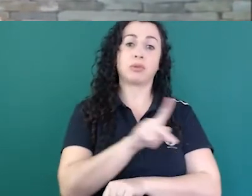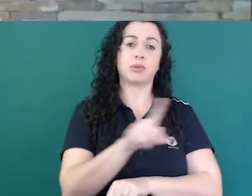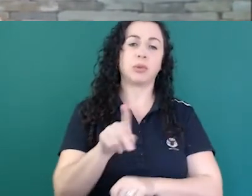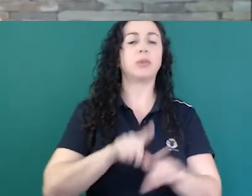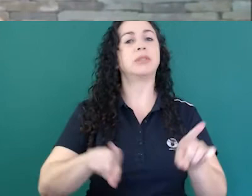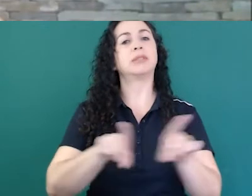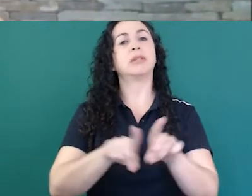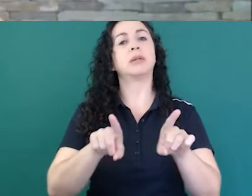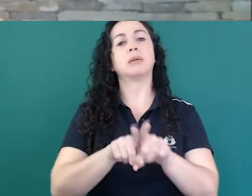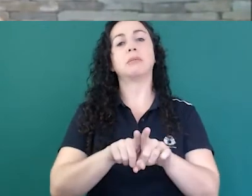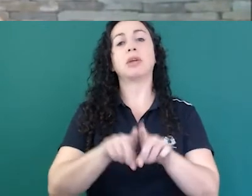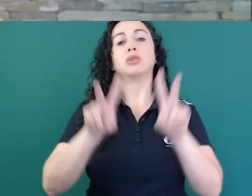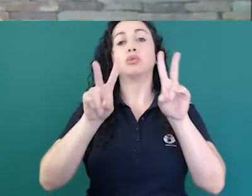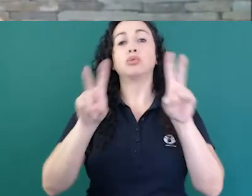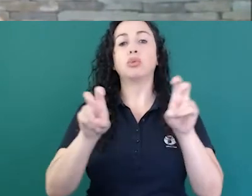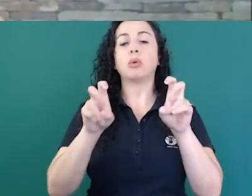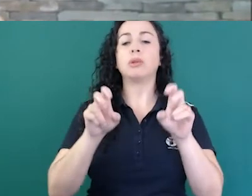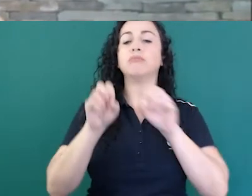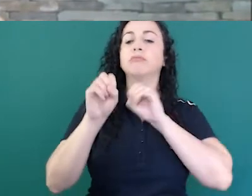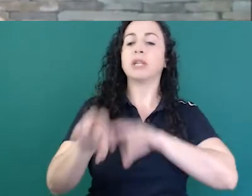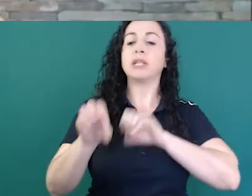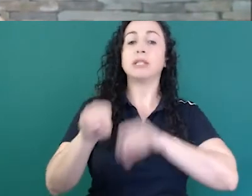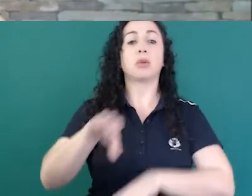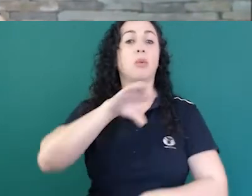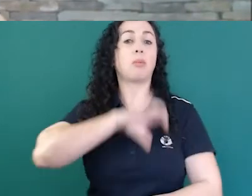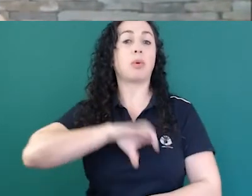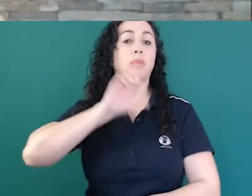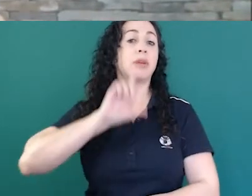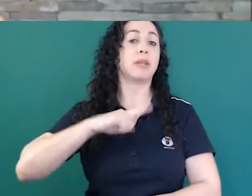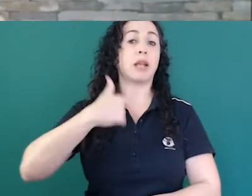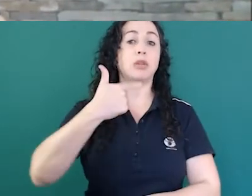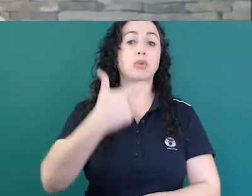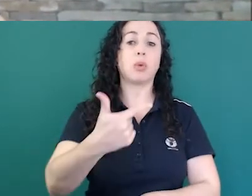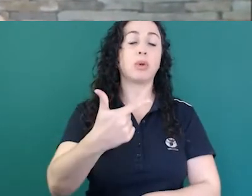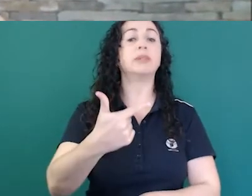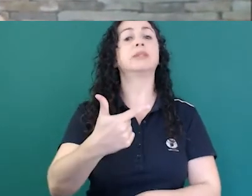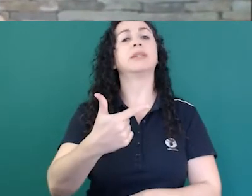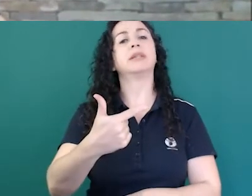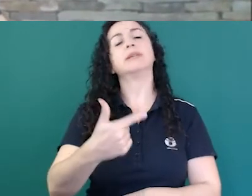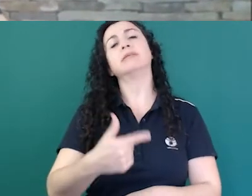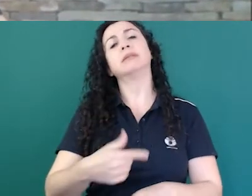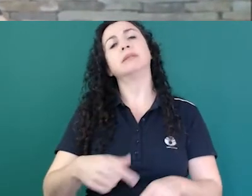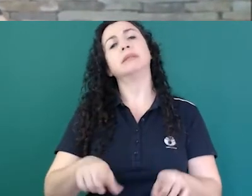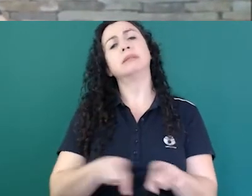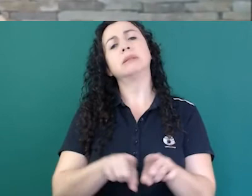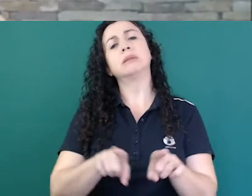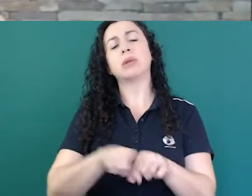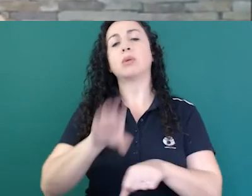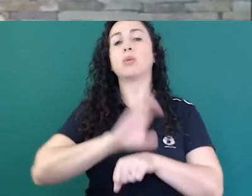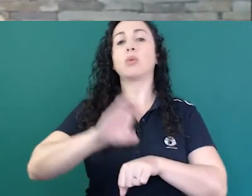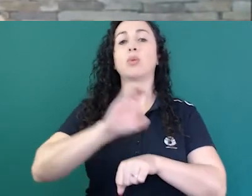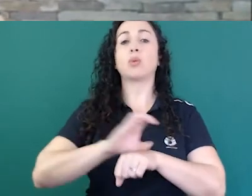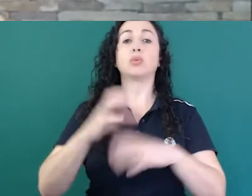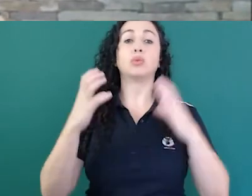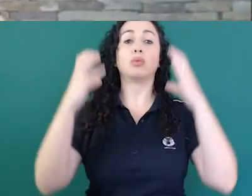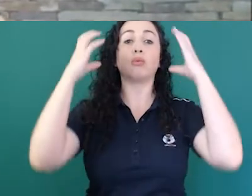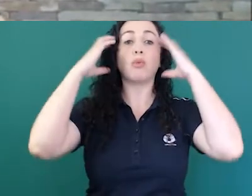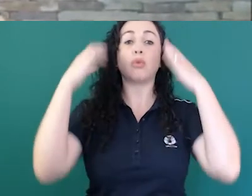preocupação do ensino de português como segunda língua. No curso de Fono eu assumi a disciplina de